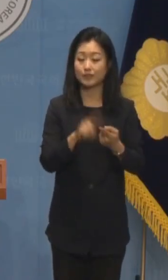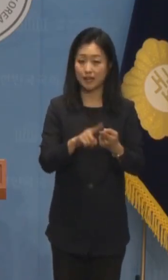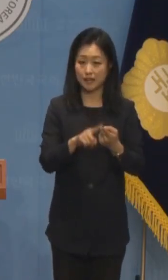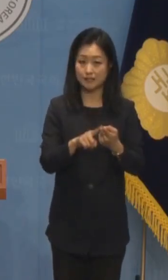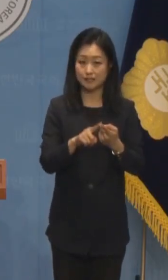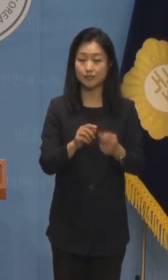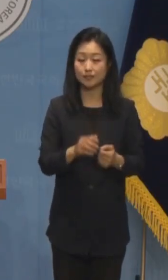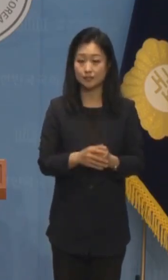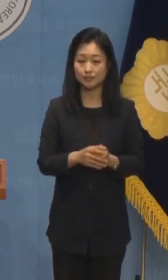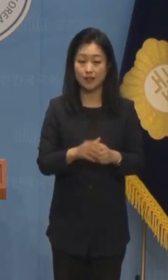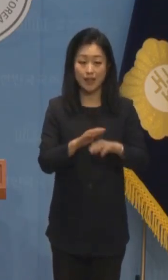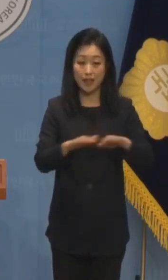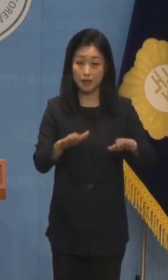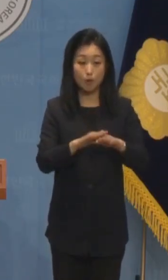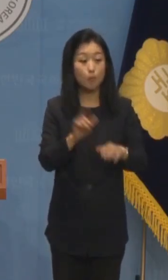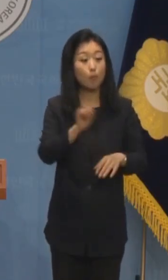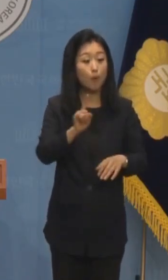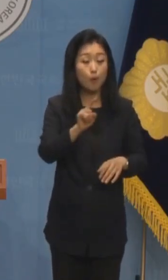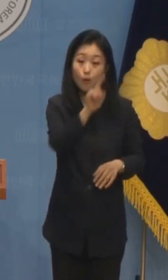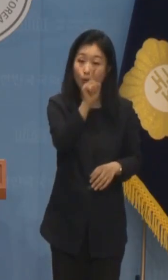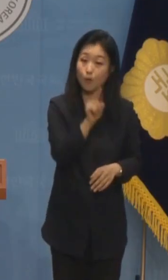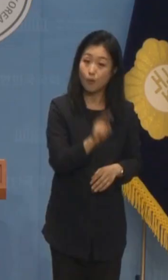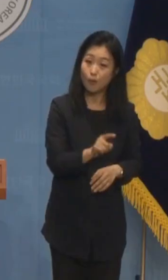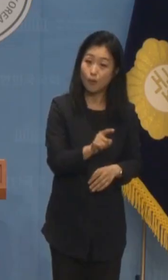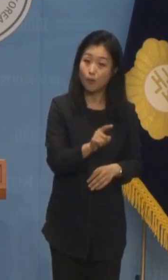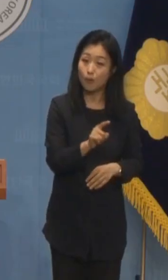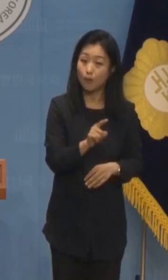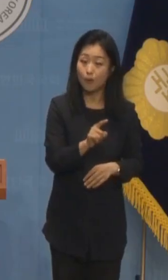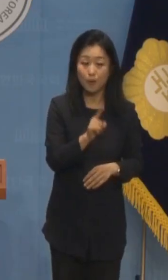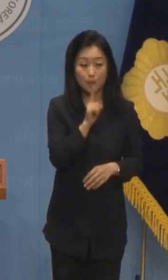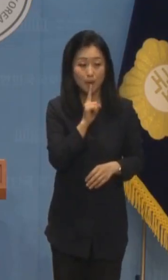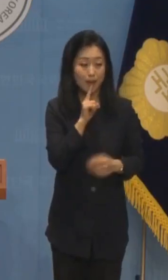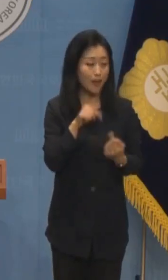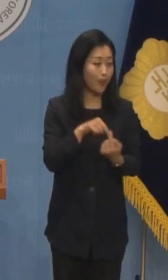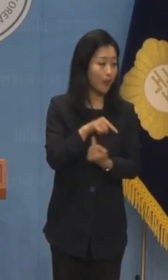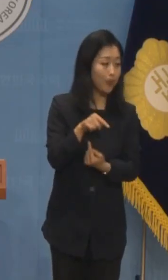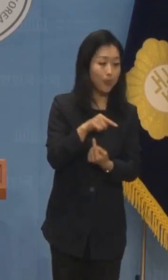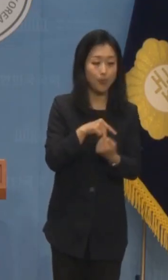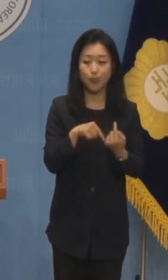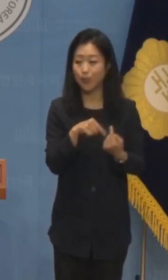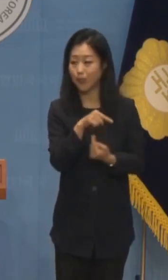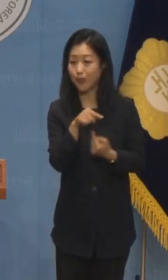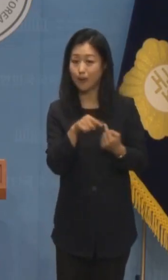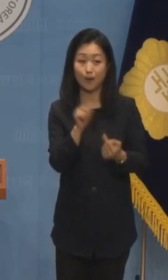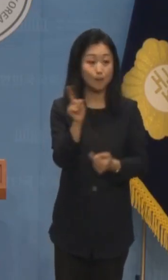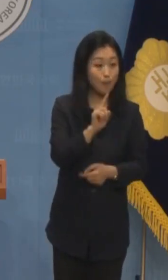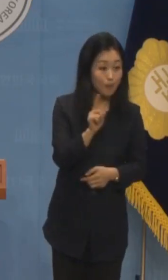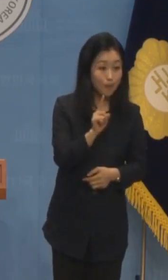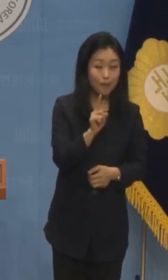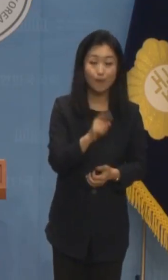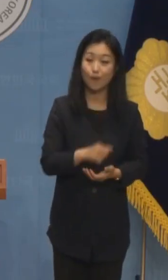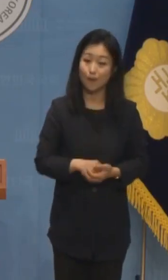산을 넘어야만 합니다. 이번에는 어떻게 김건희 여사의 뒤를 봐줄 겁니까?